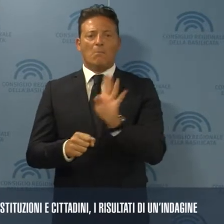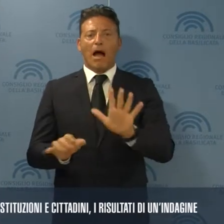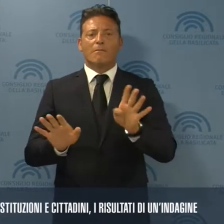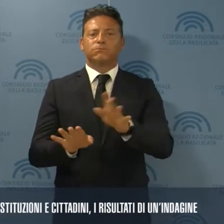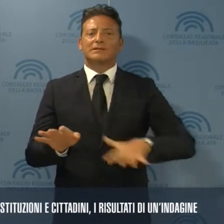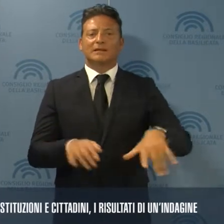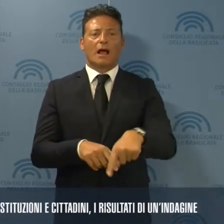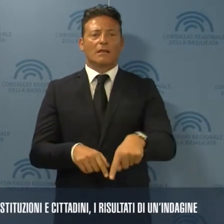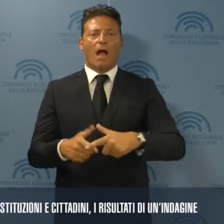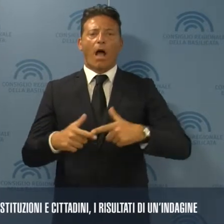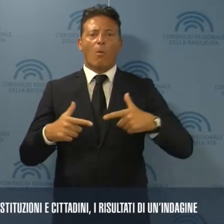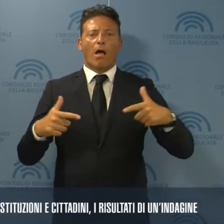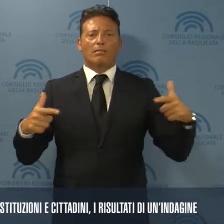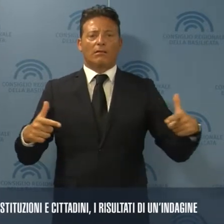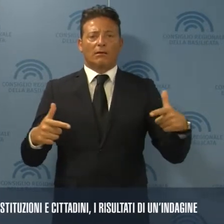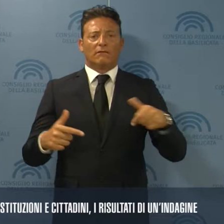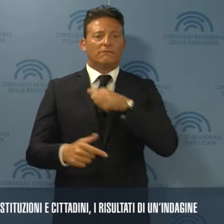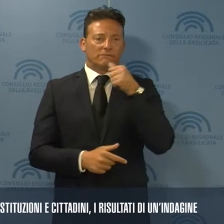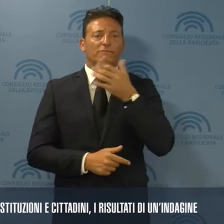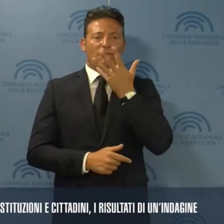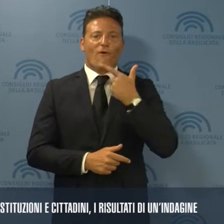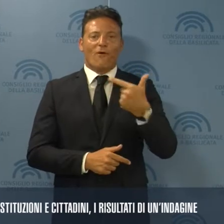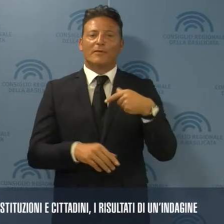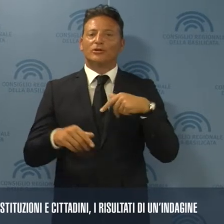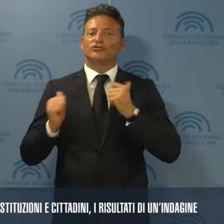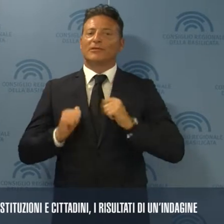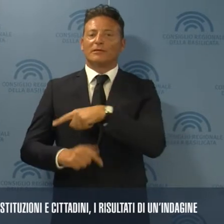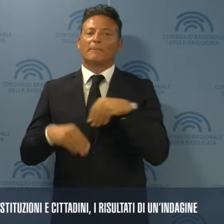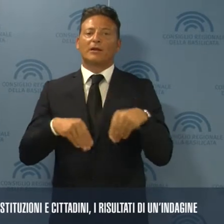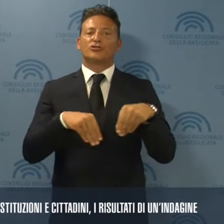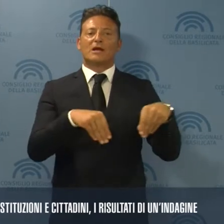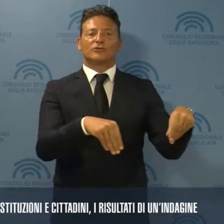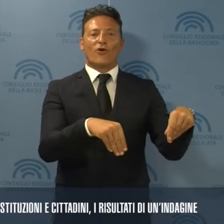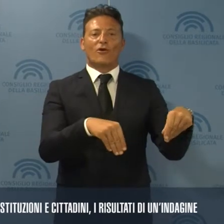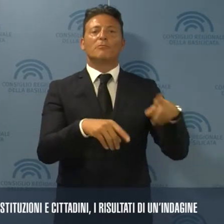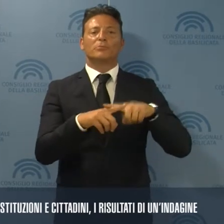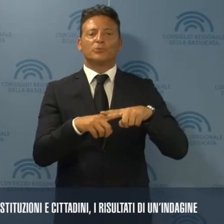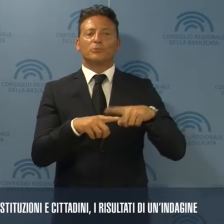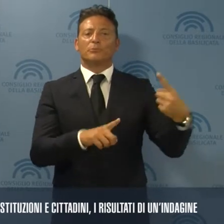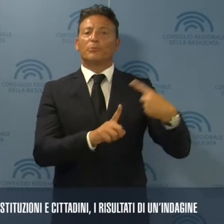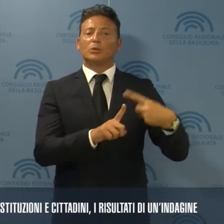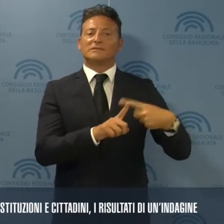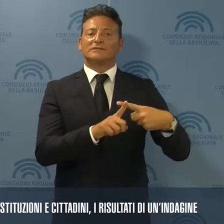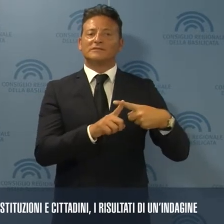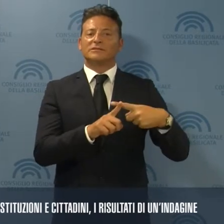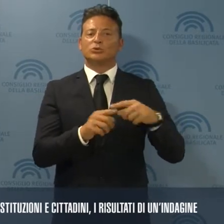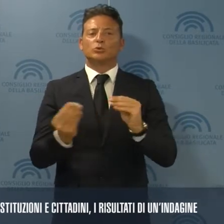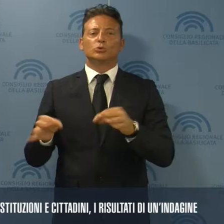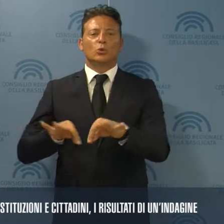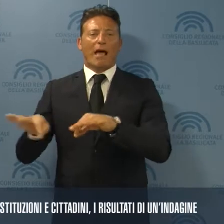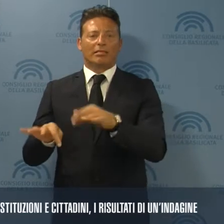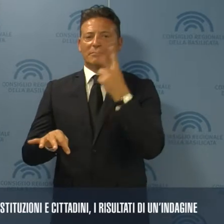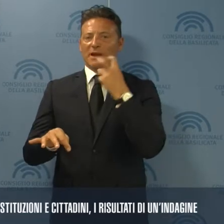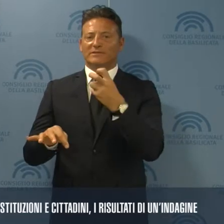Basilicata aumenta il desiderio di partecipazione dei cittadini e vengono ritenuti positivi gli strumenti